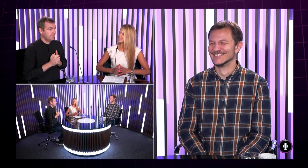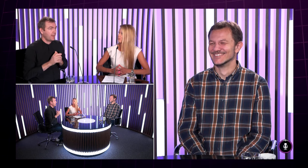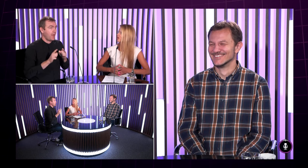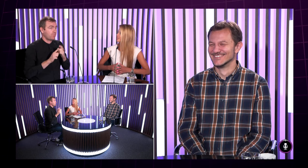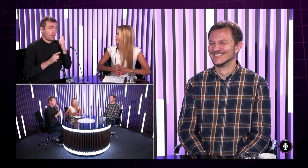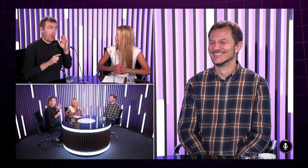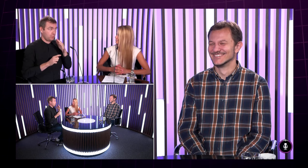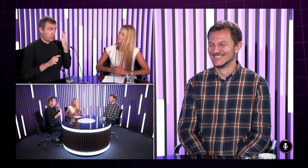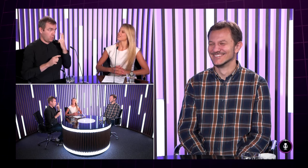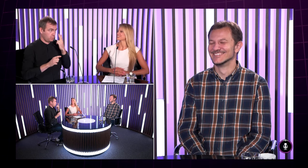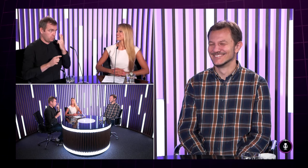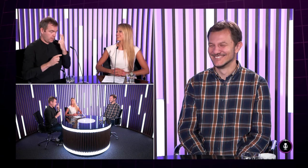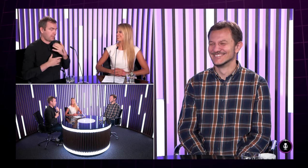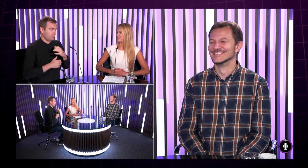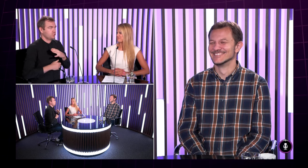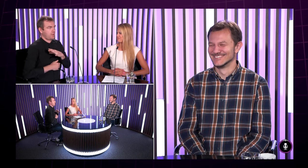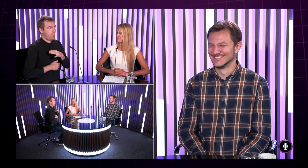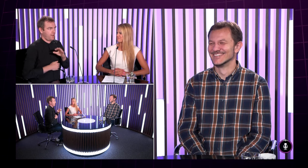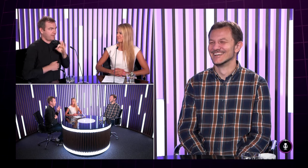jazyka Stanislav Moravek. Dobrý deň, vítam aj vás.